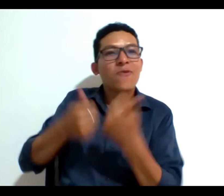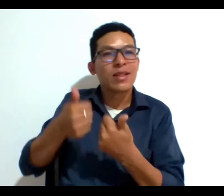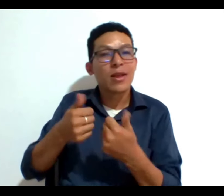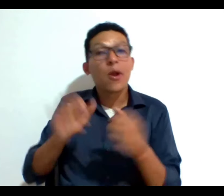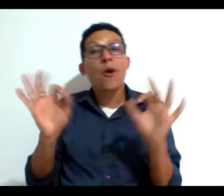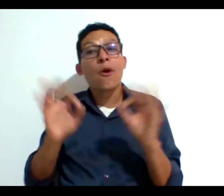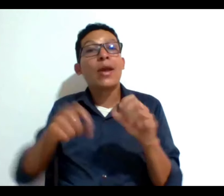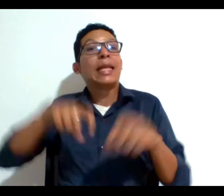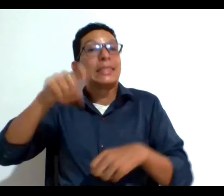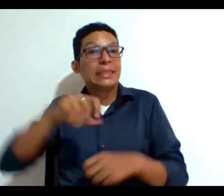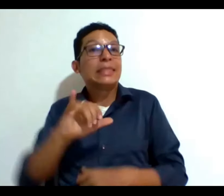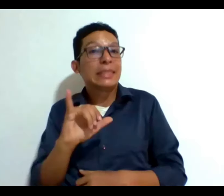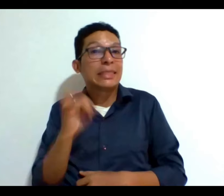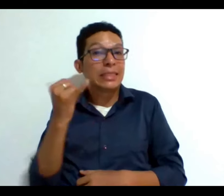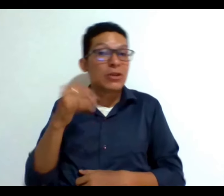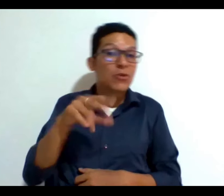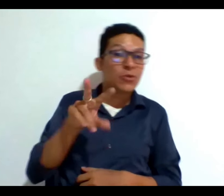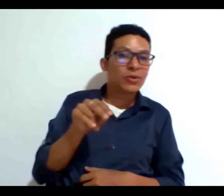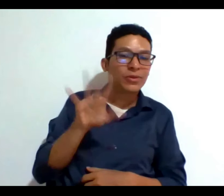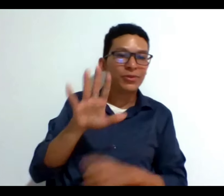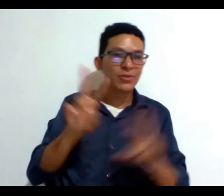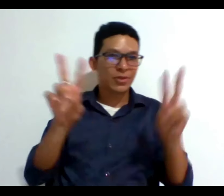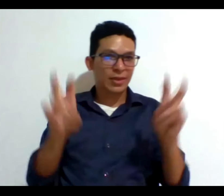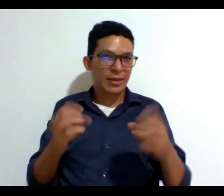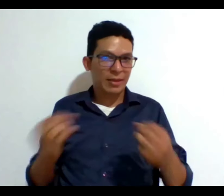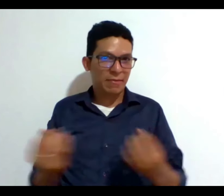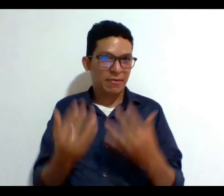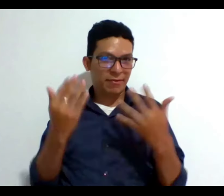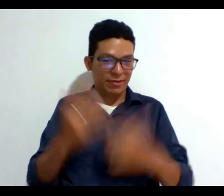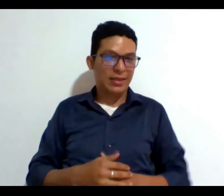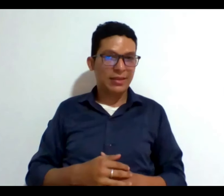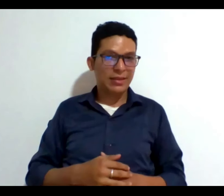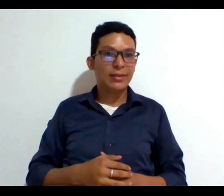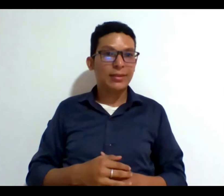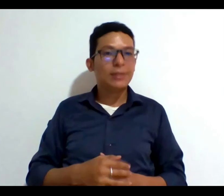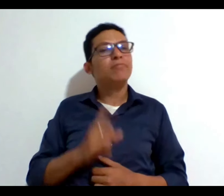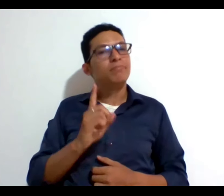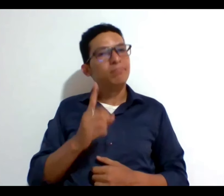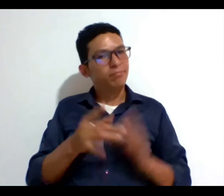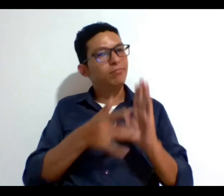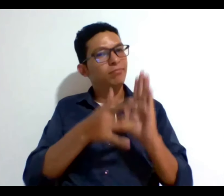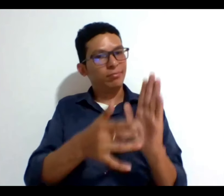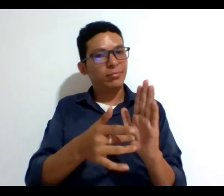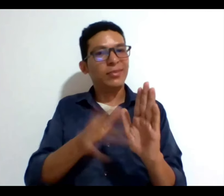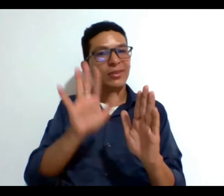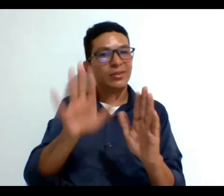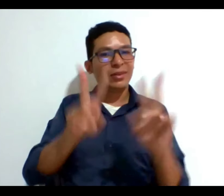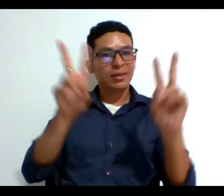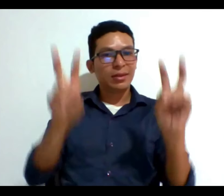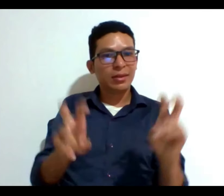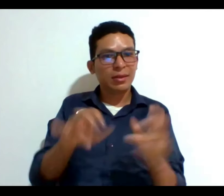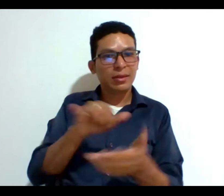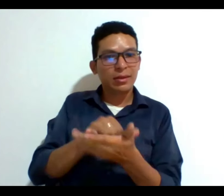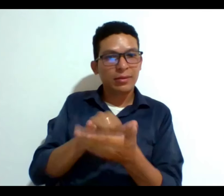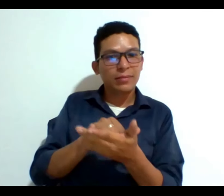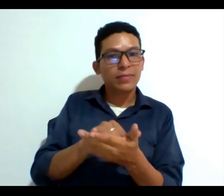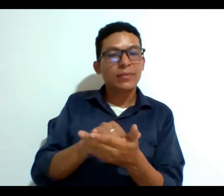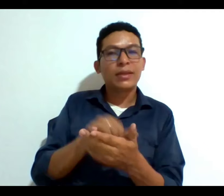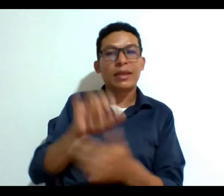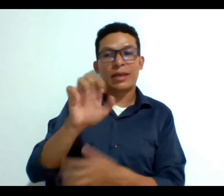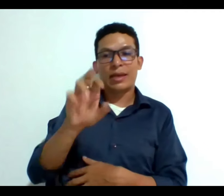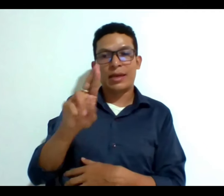apoyos en este tema de su vida o no y esto también es lo que refleja el caso de Ernesto es una persona que tiene una medida de